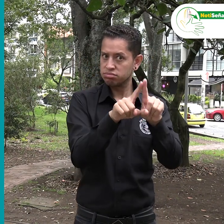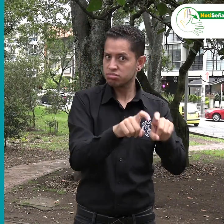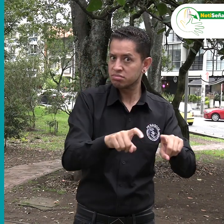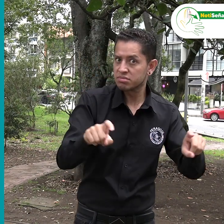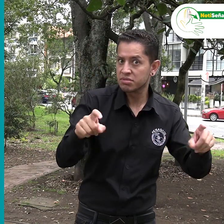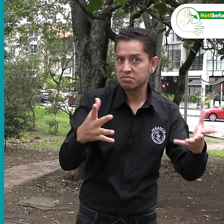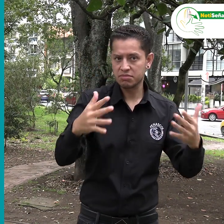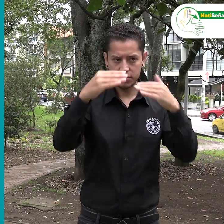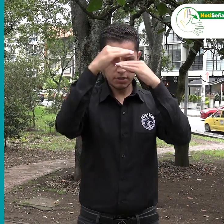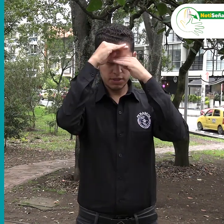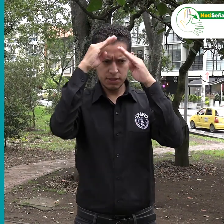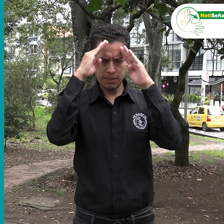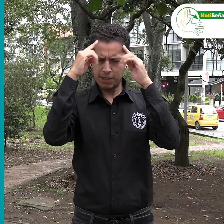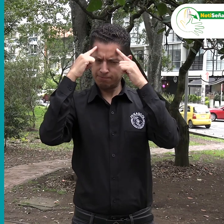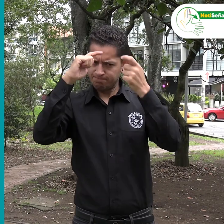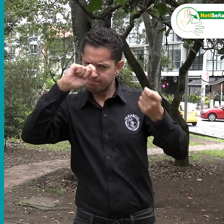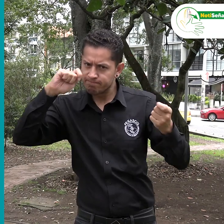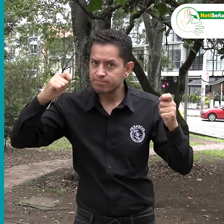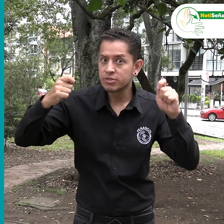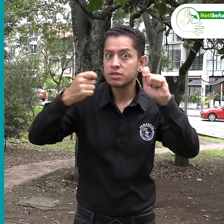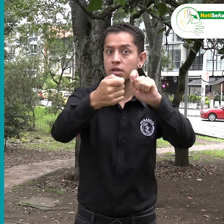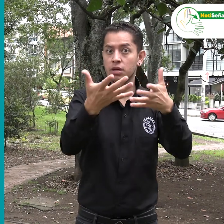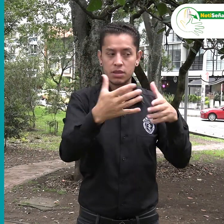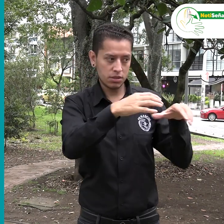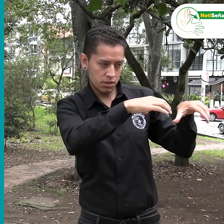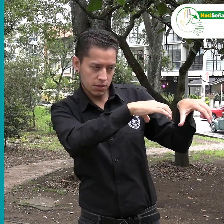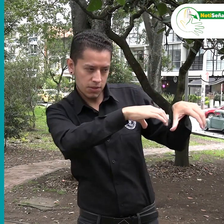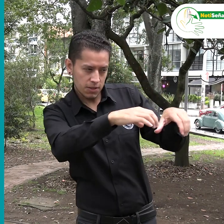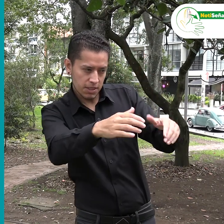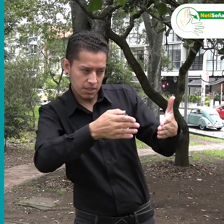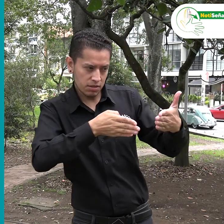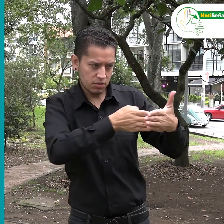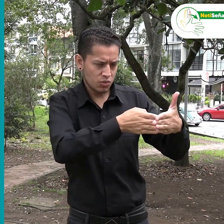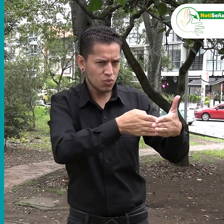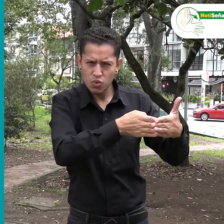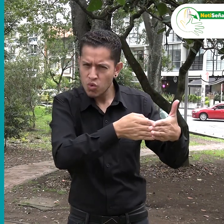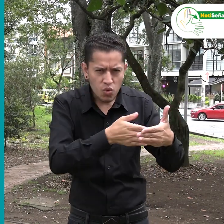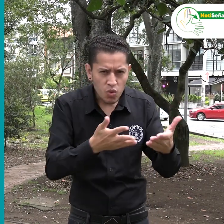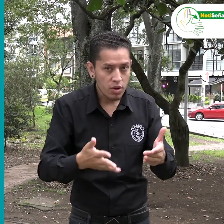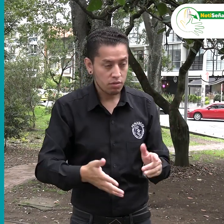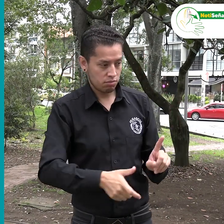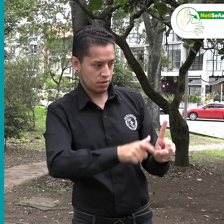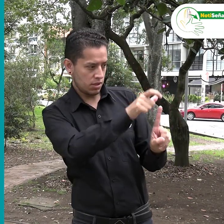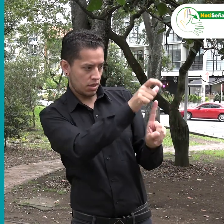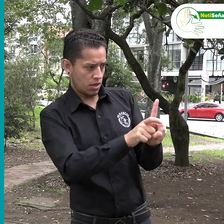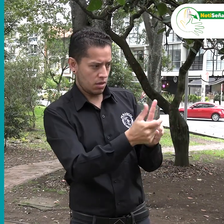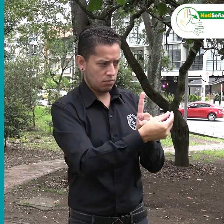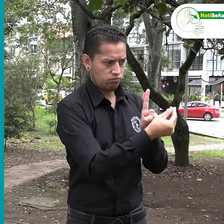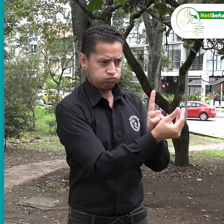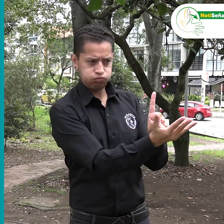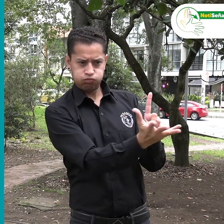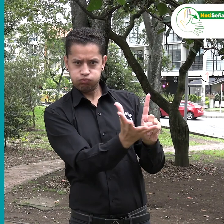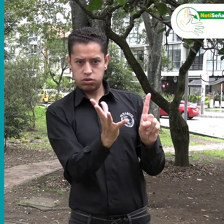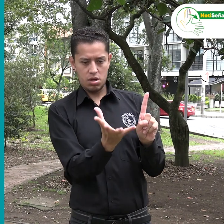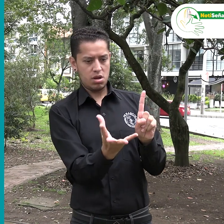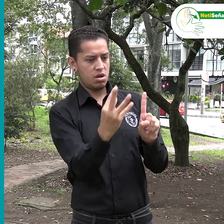cambio de paradigmas, las barreras actitudinales y la discriminación múltiple, que también va hacia las personas